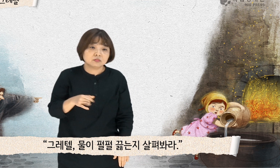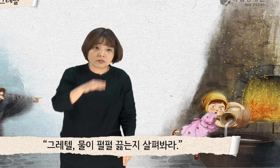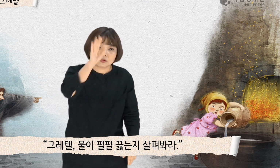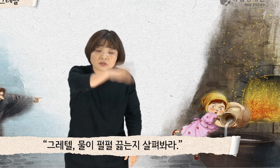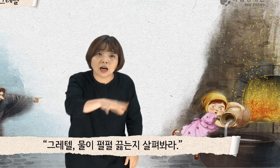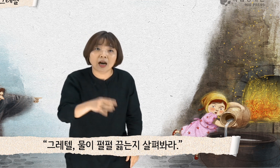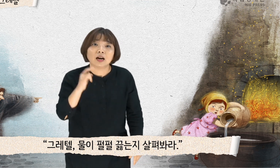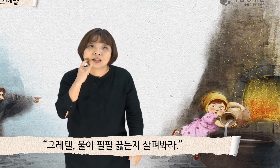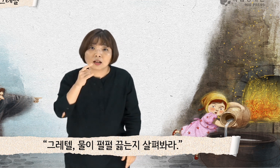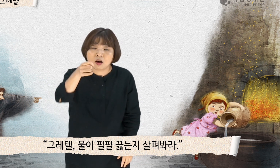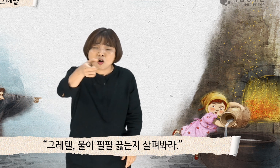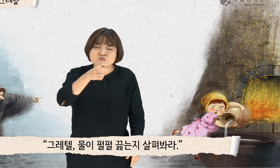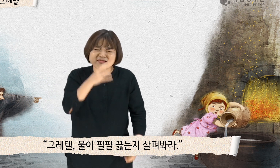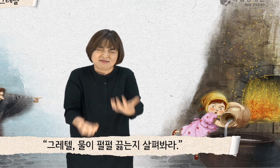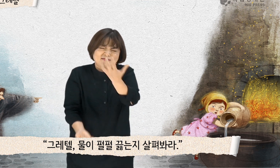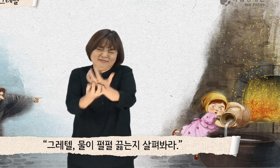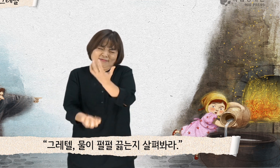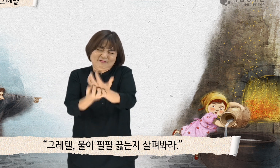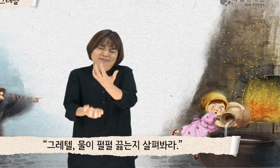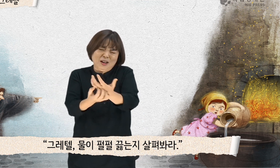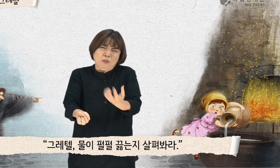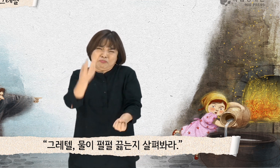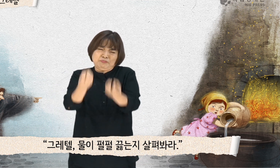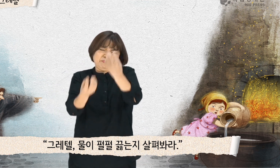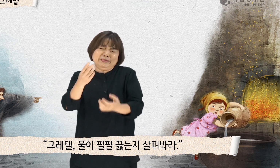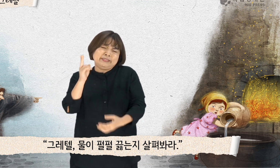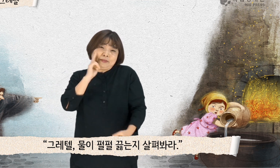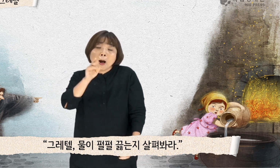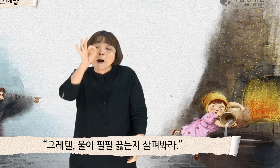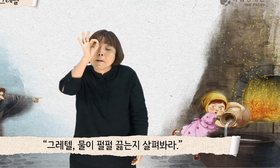그레텔, 물이 펄펄 끓는지 살펴봐라.